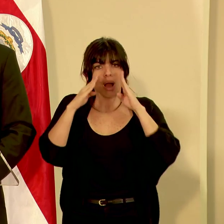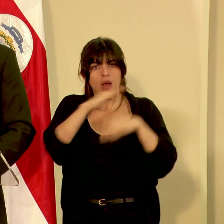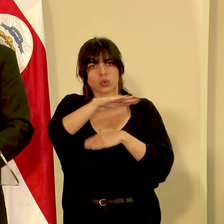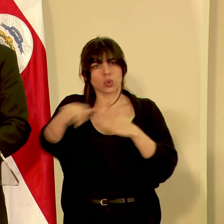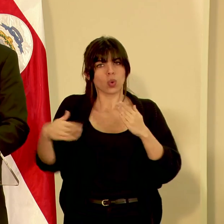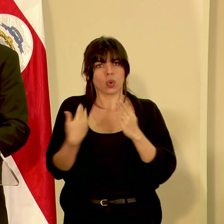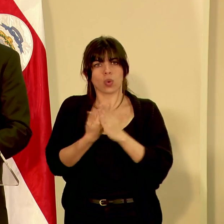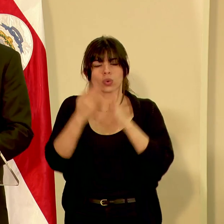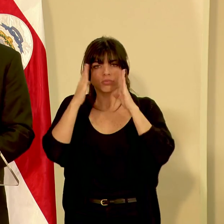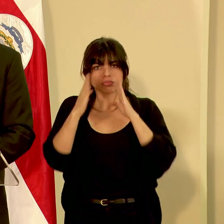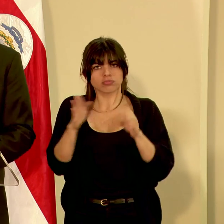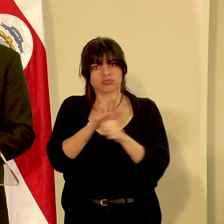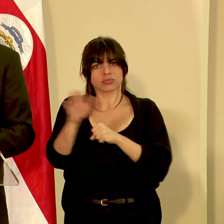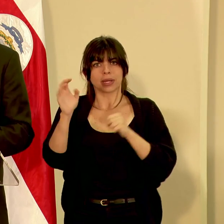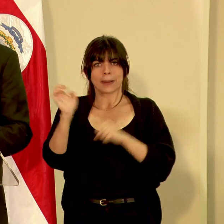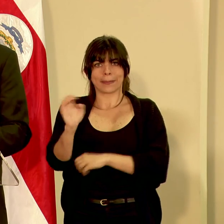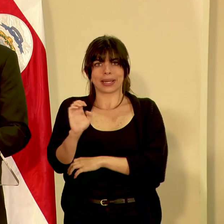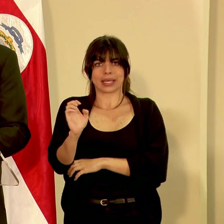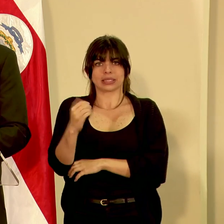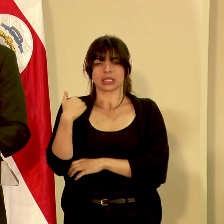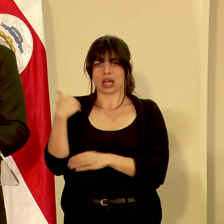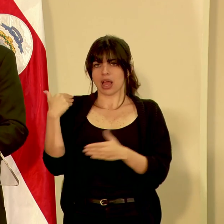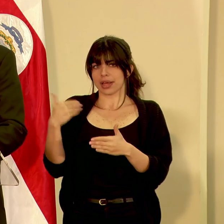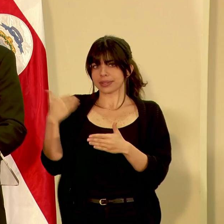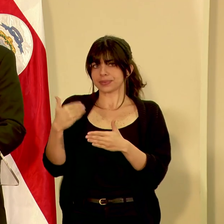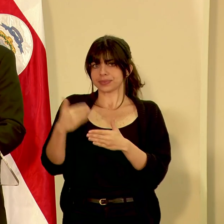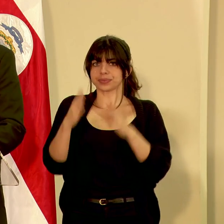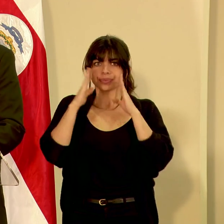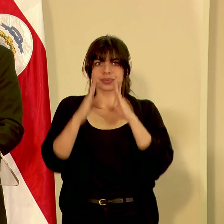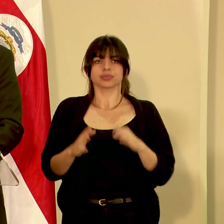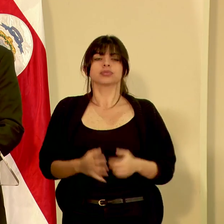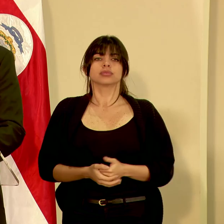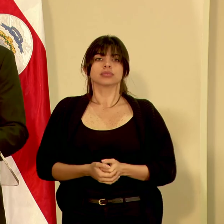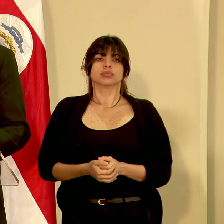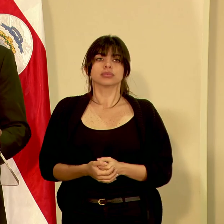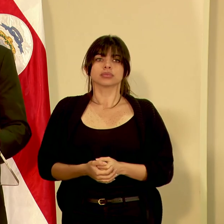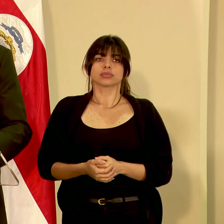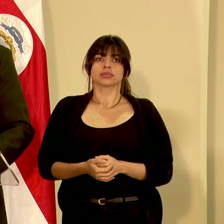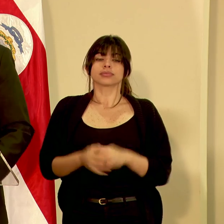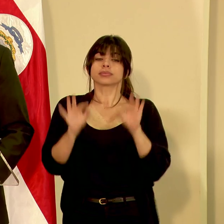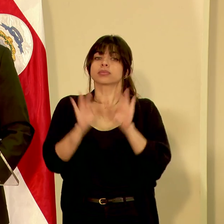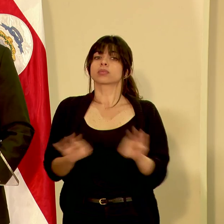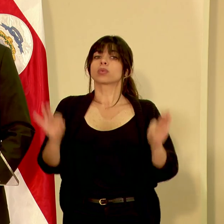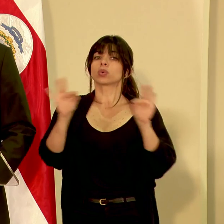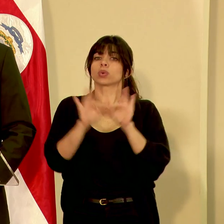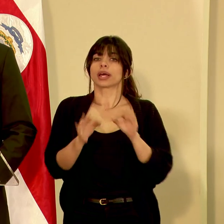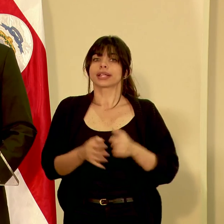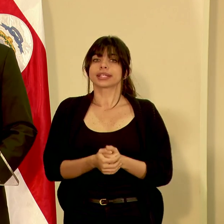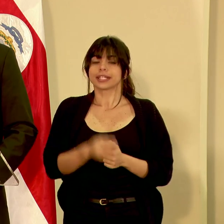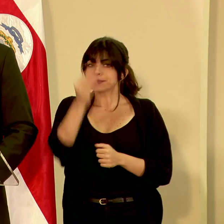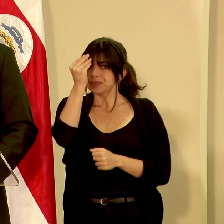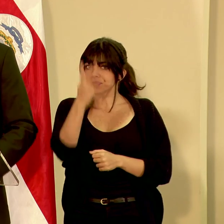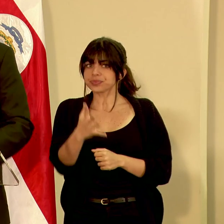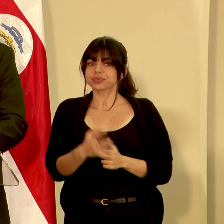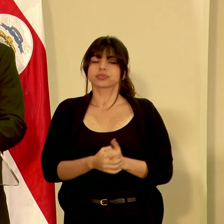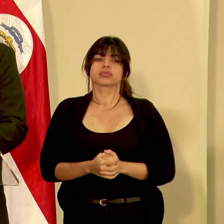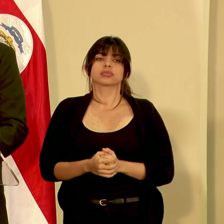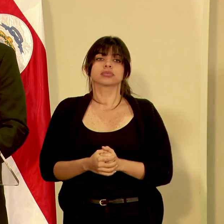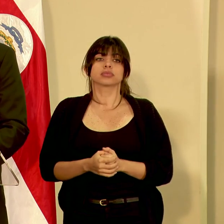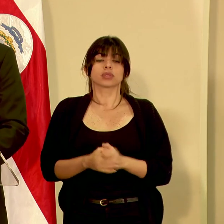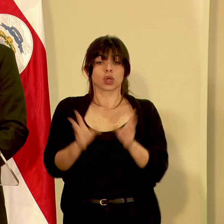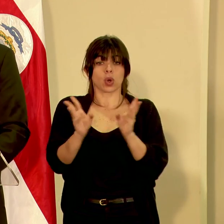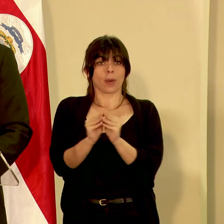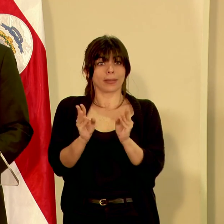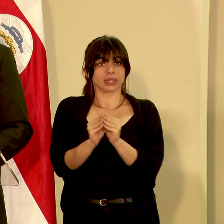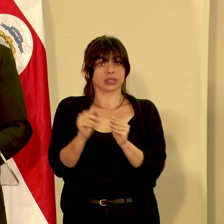a la emergencia que hemos venido atendiendo. Es importante señalar que la